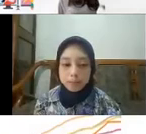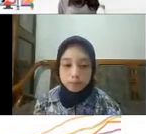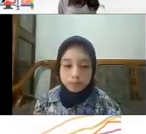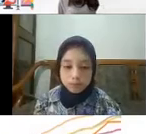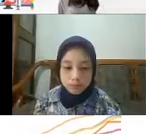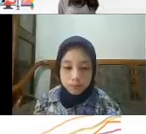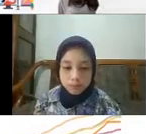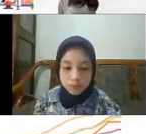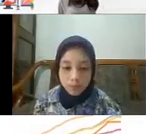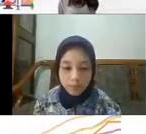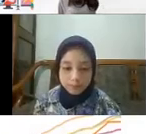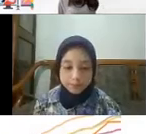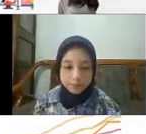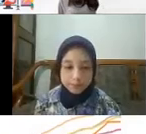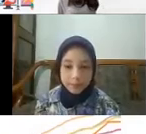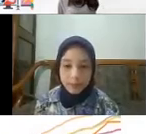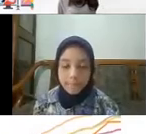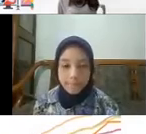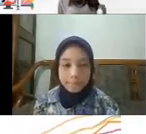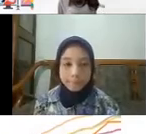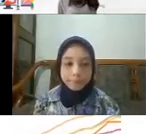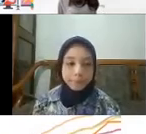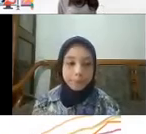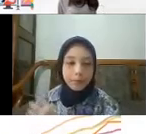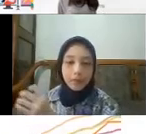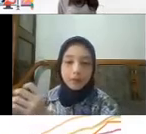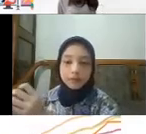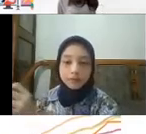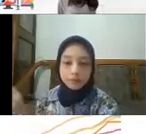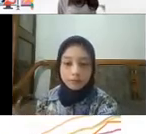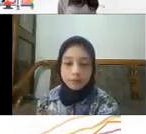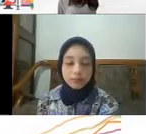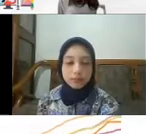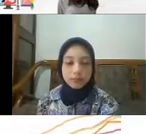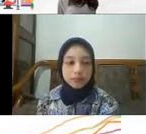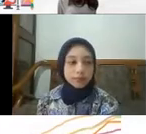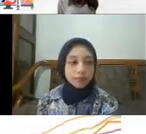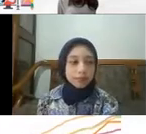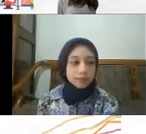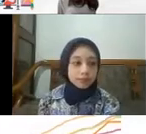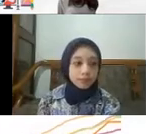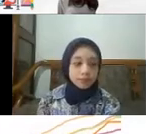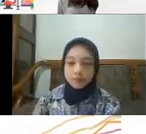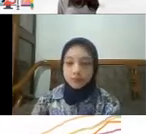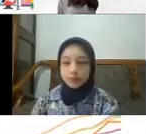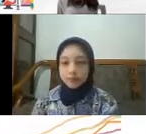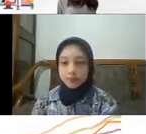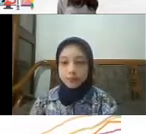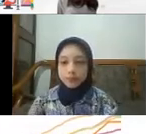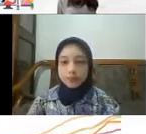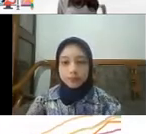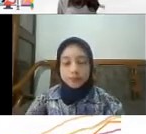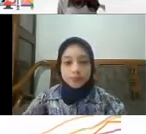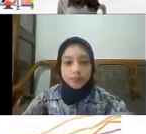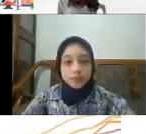mengendalikan COVID dengan baik Nah agar semua orang bisa terbentuk imunitasnya Itu tadi perlu terinfeksi sehingga